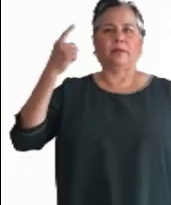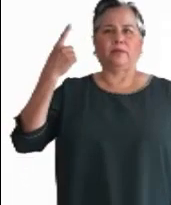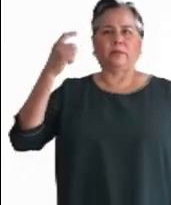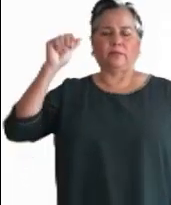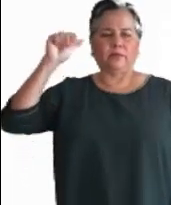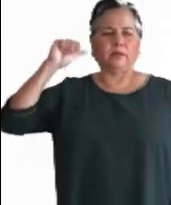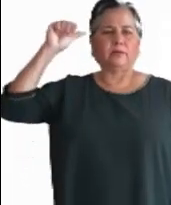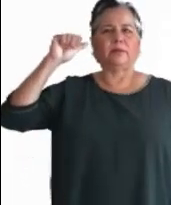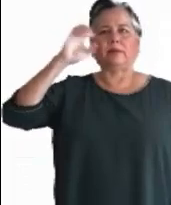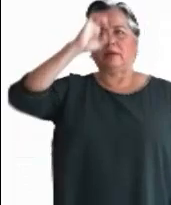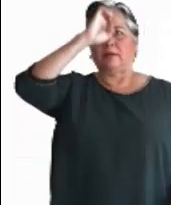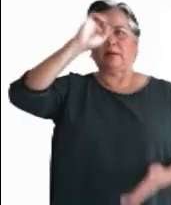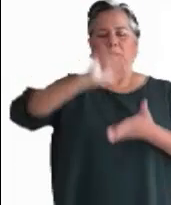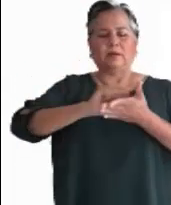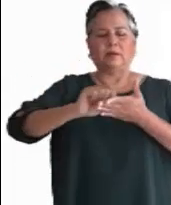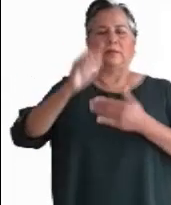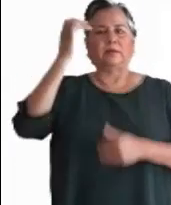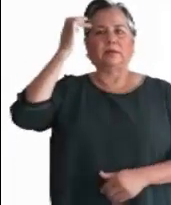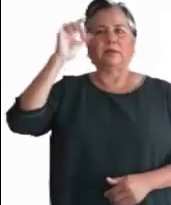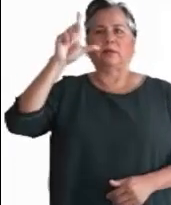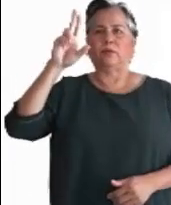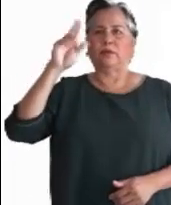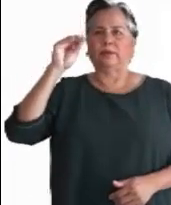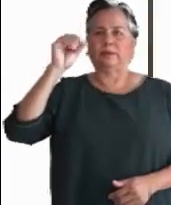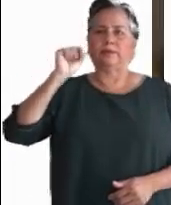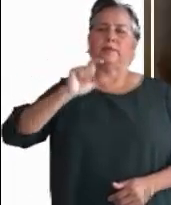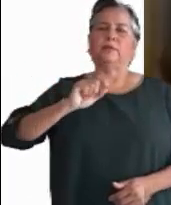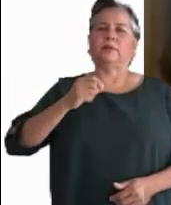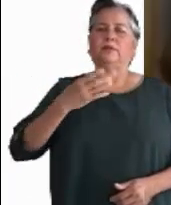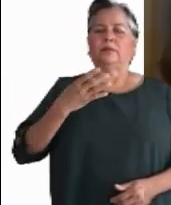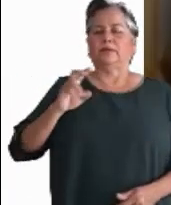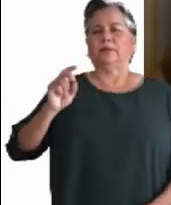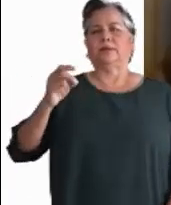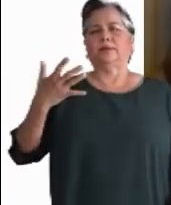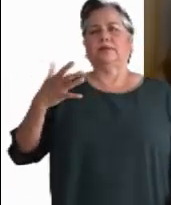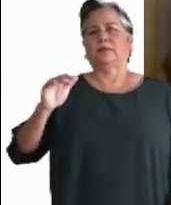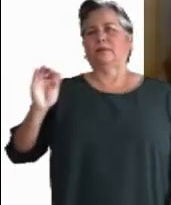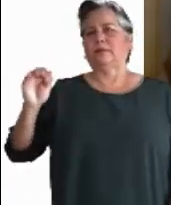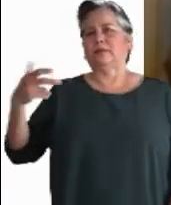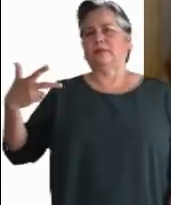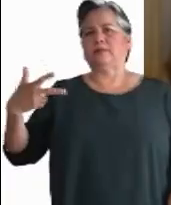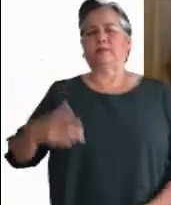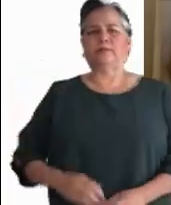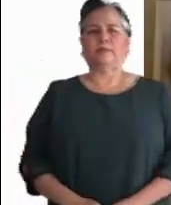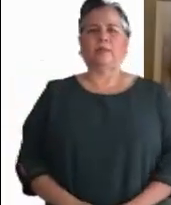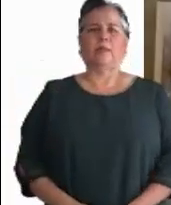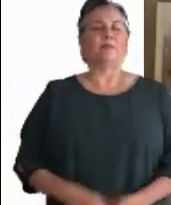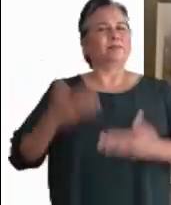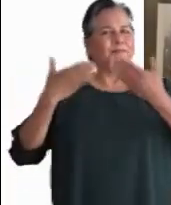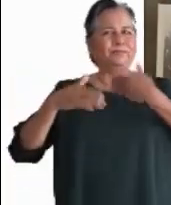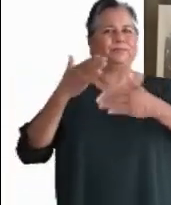Veintiuno de abril, Evangelio de San Lucas veinticuatro, del treinta y cinco al cuarenta y ocho.